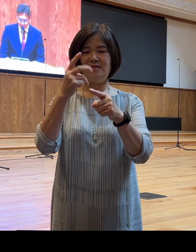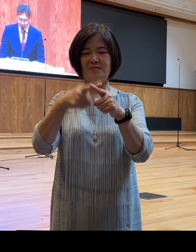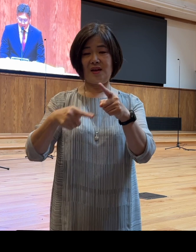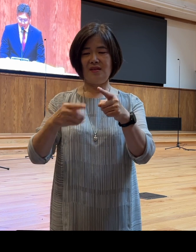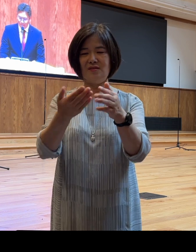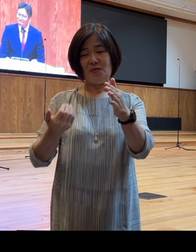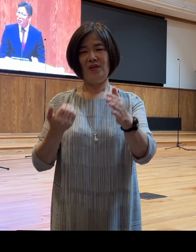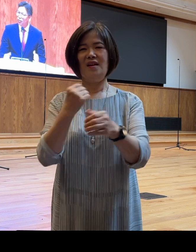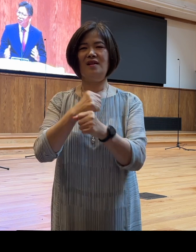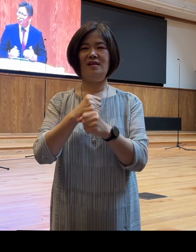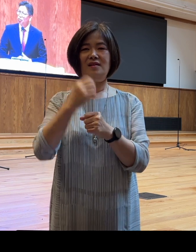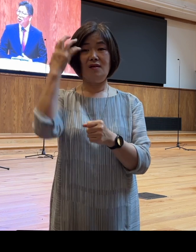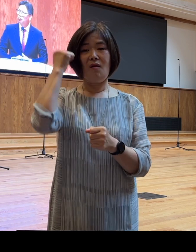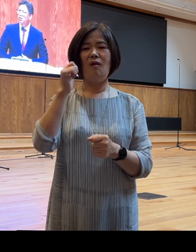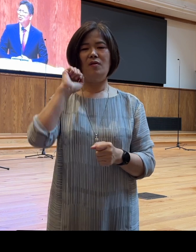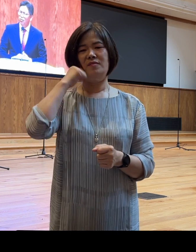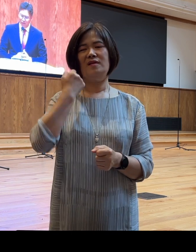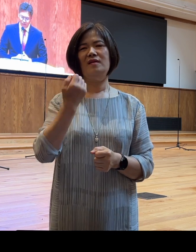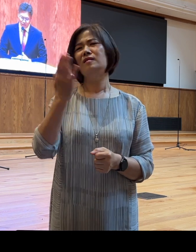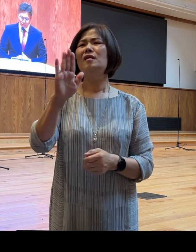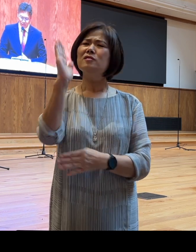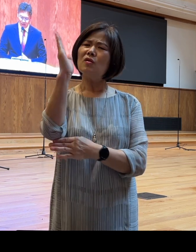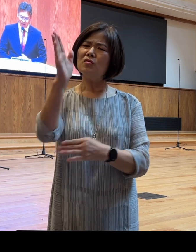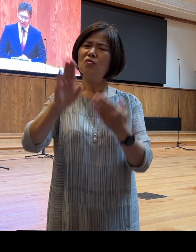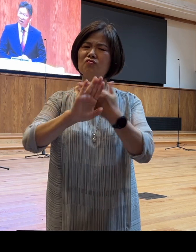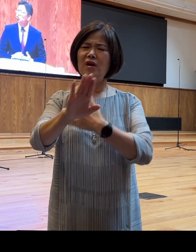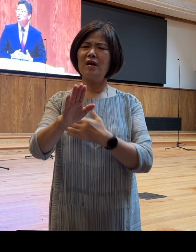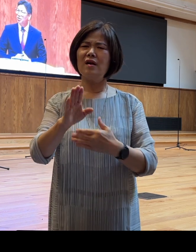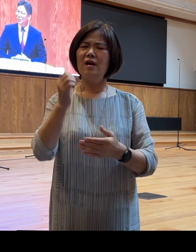근데 그 설교를 하고 나서 그런 마음이 들었습니다 아쉬움이 남았어요